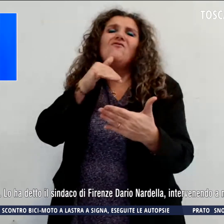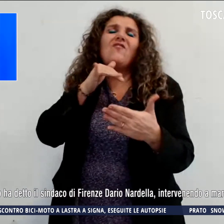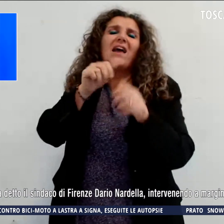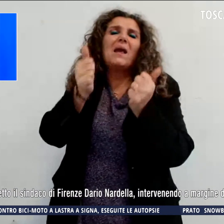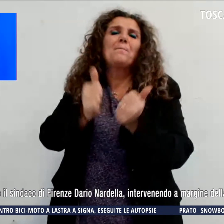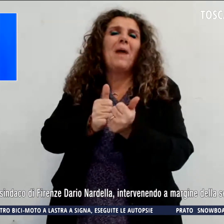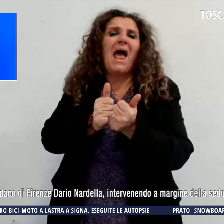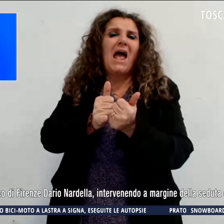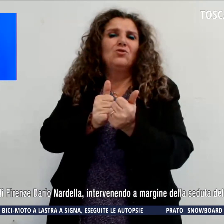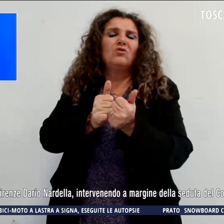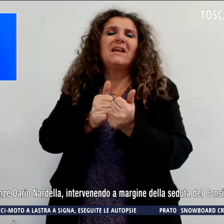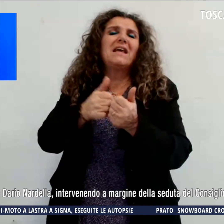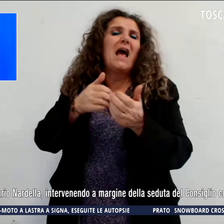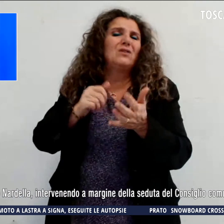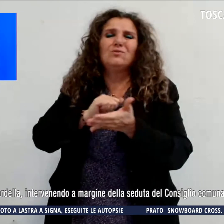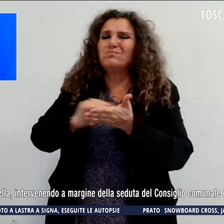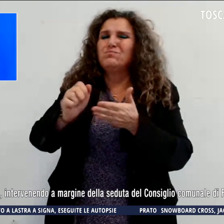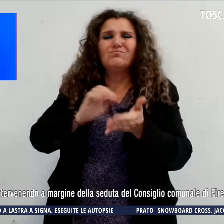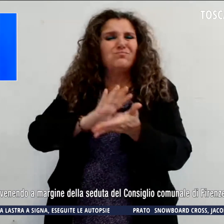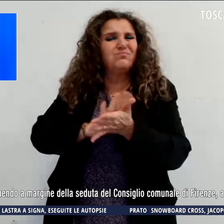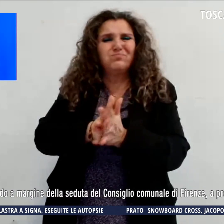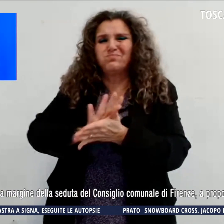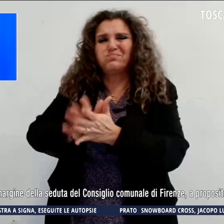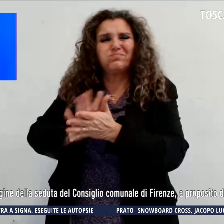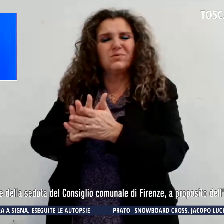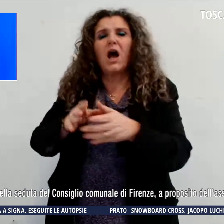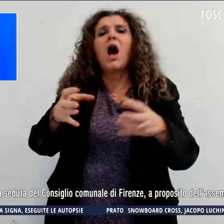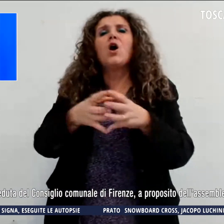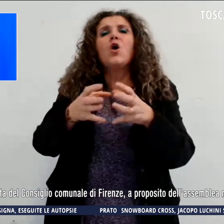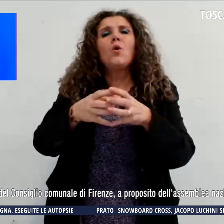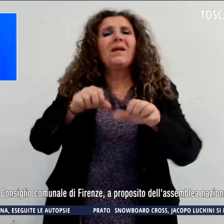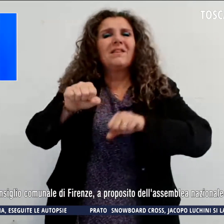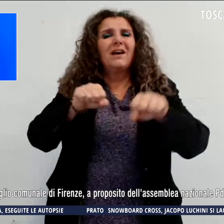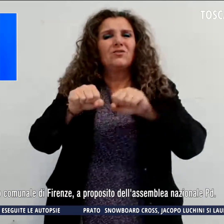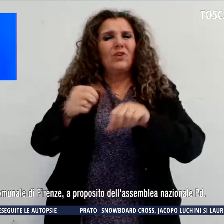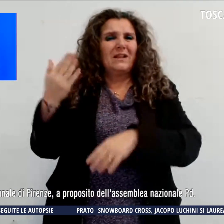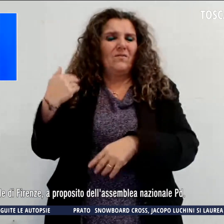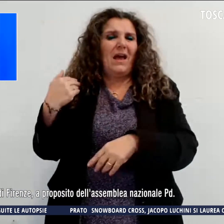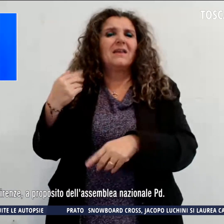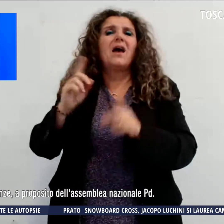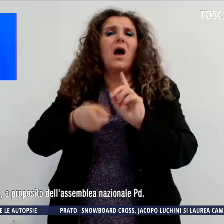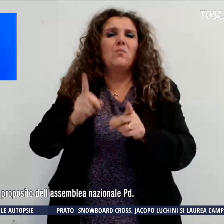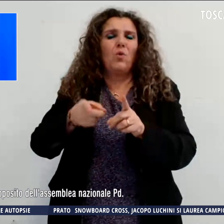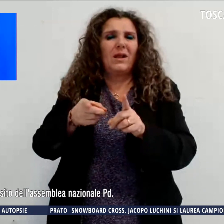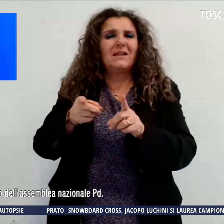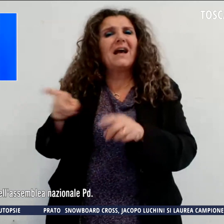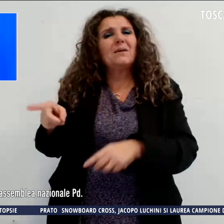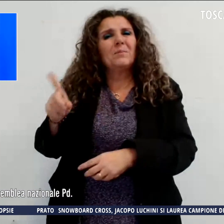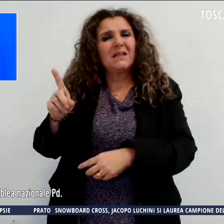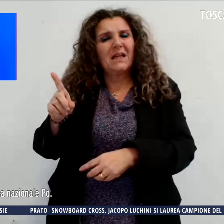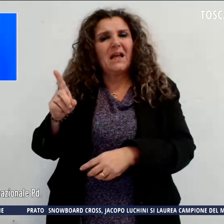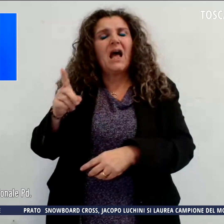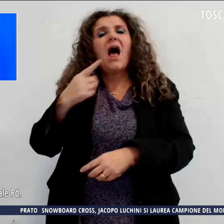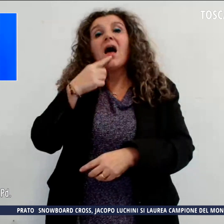logorato i gruppi dirigenti e la stessa vita del partito. A dirlo il sindaco di Firenze